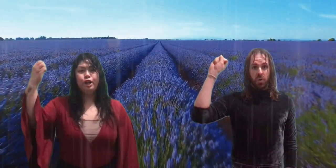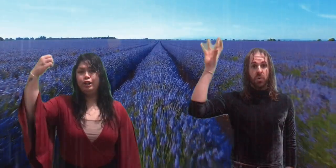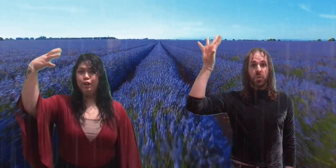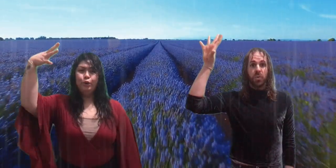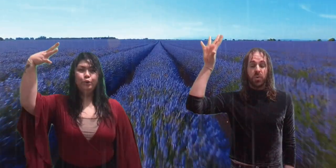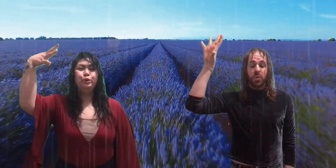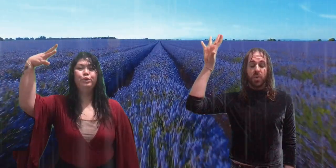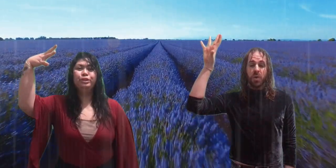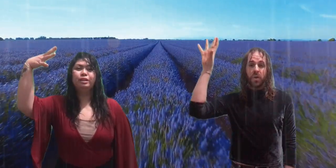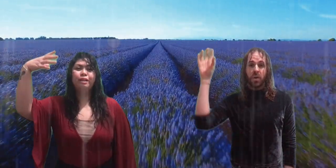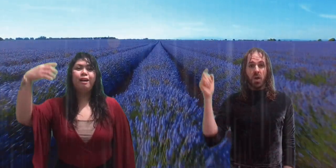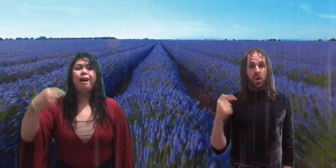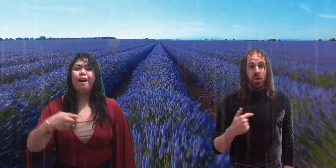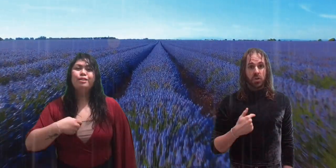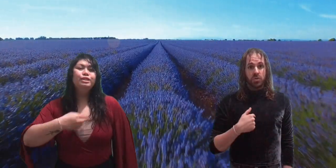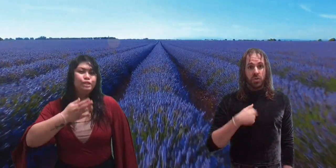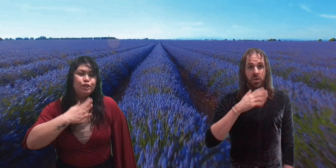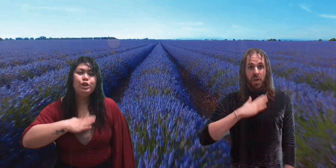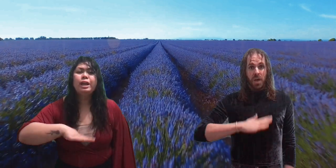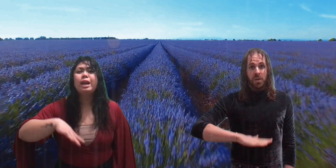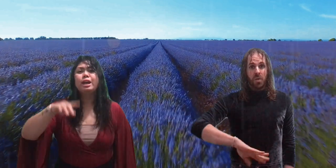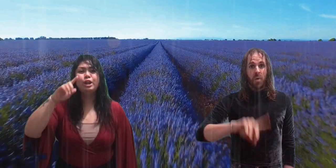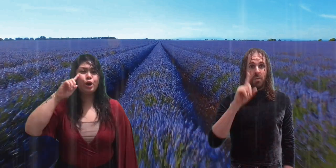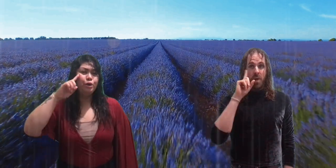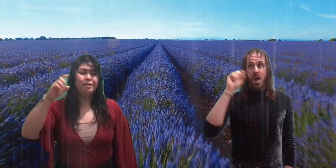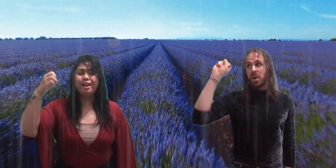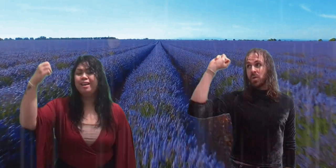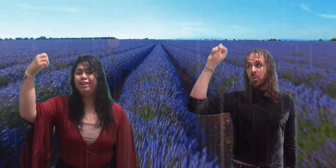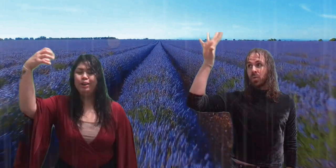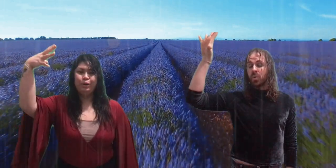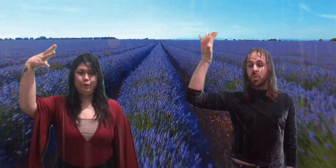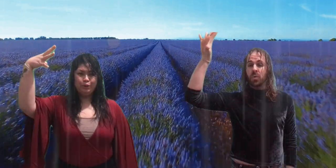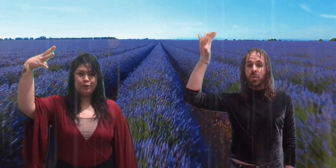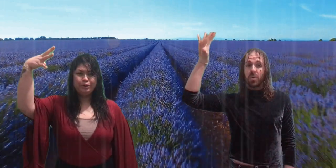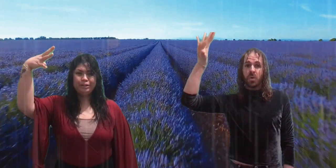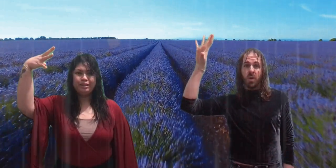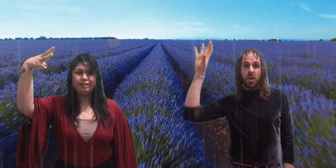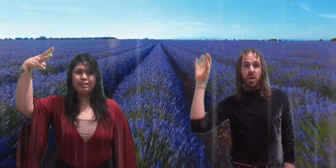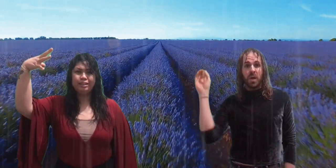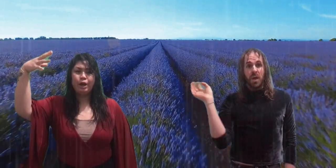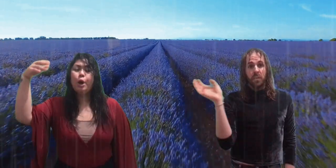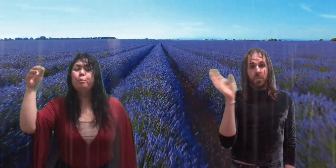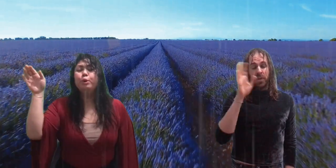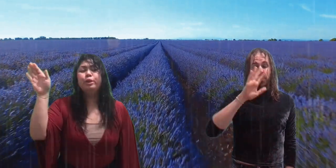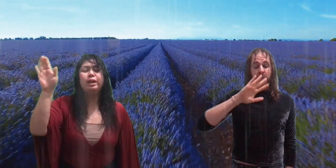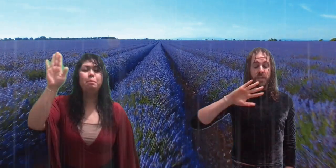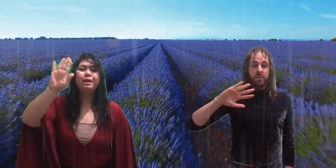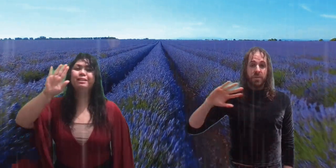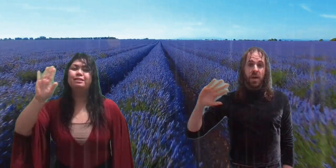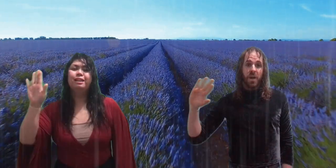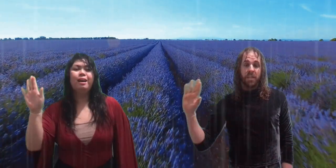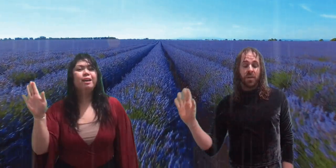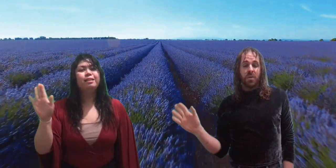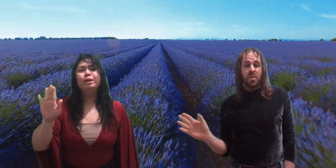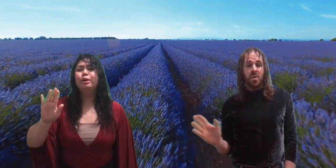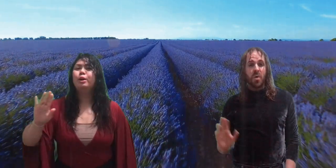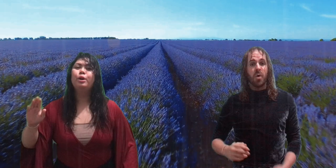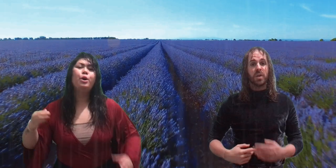Luz Yo quiero ver luz Poder pintar de color